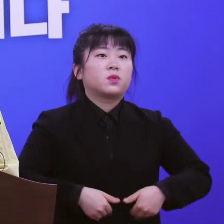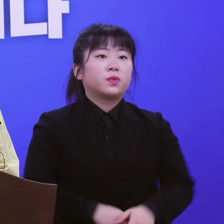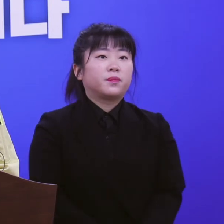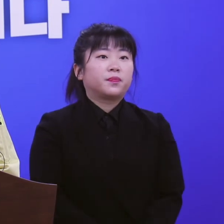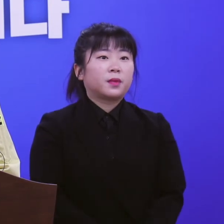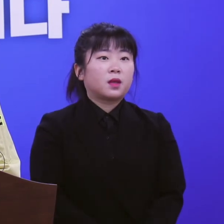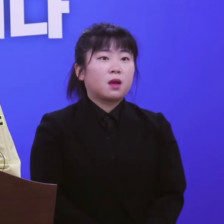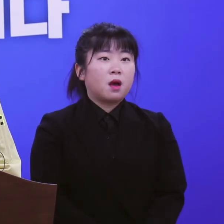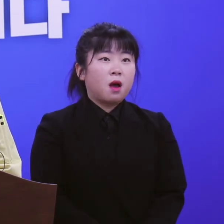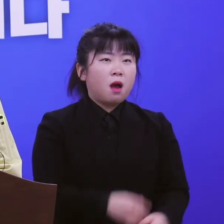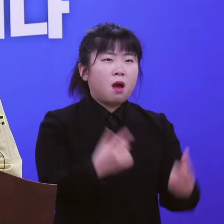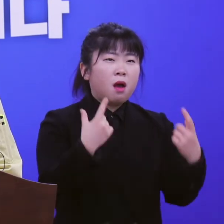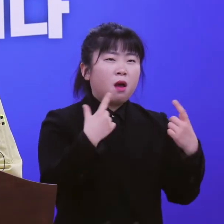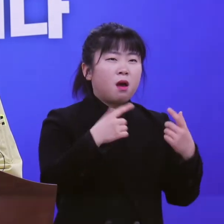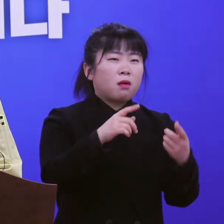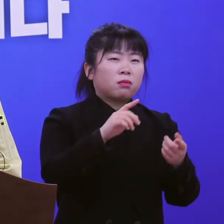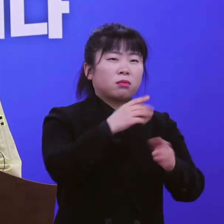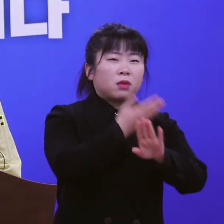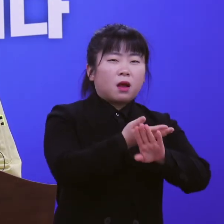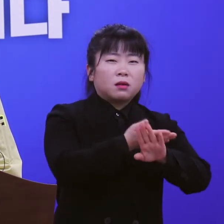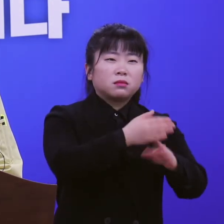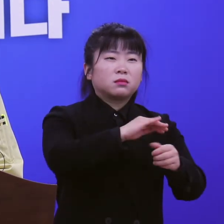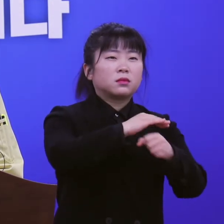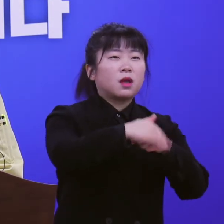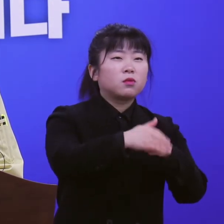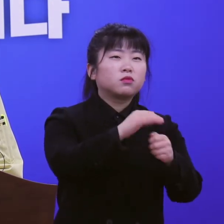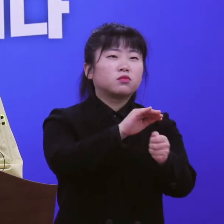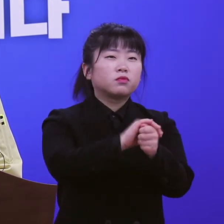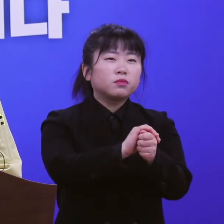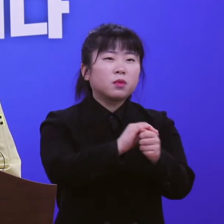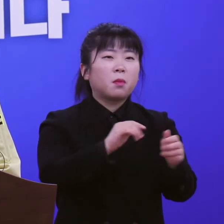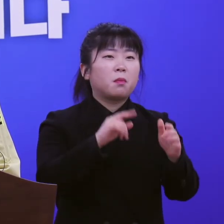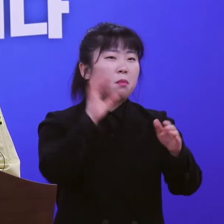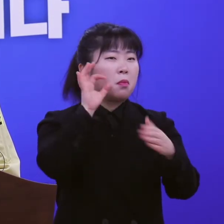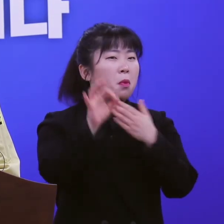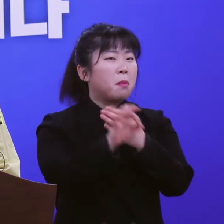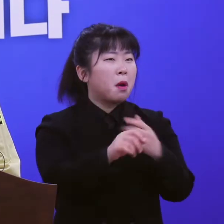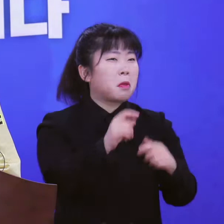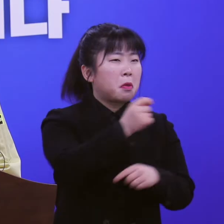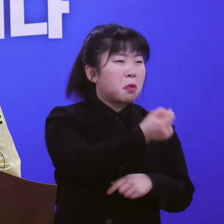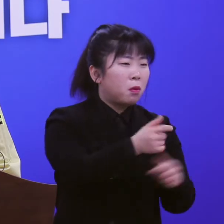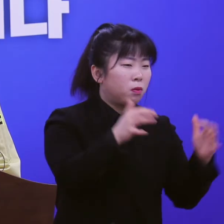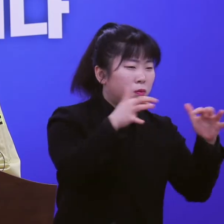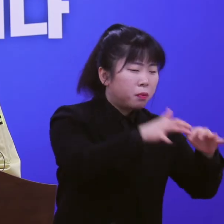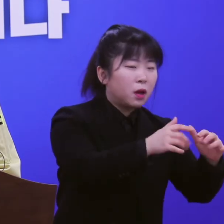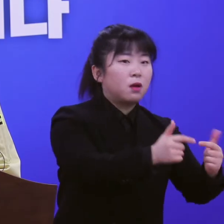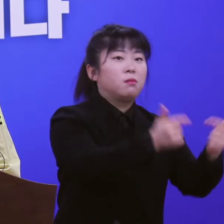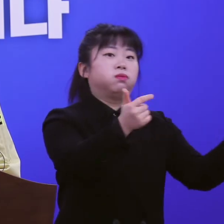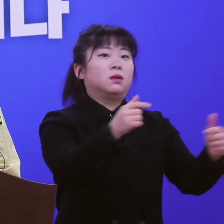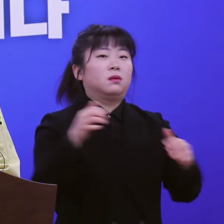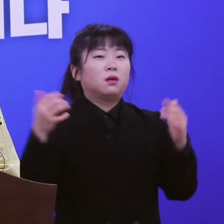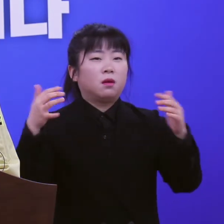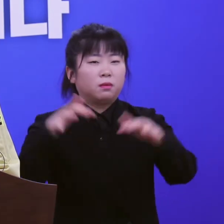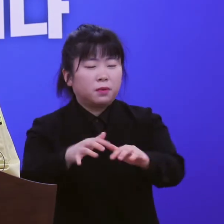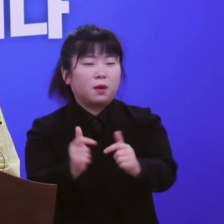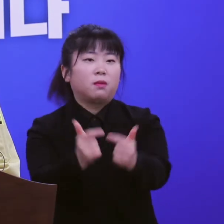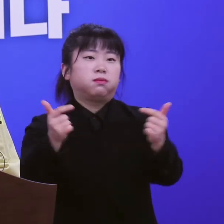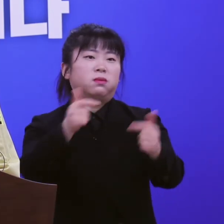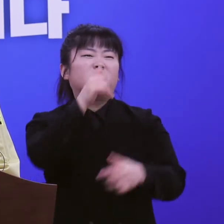여전히 대구경북을 비롯한 여러 지역에서 소규모 집단 감염이 산발적으로 발생하고 있습니다.